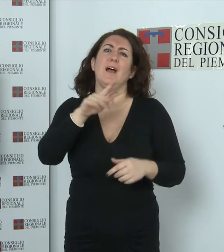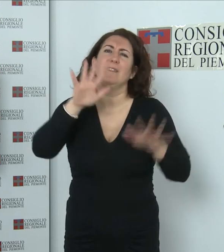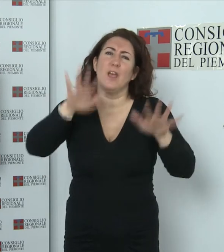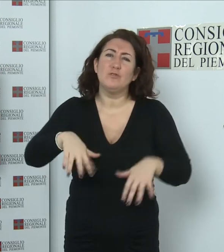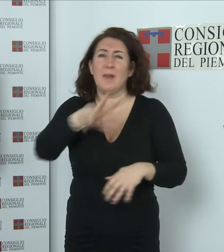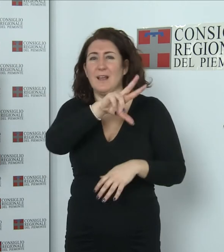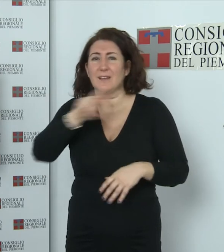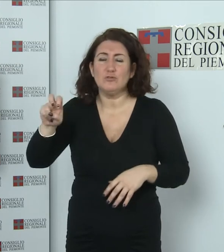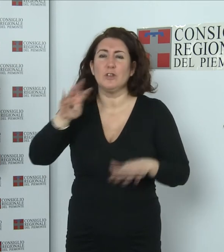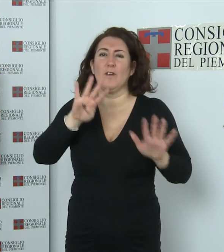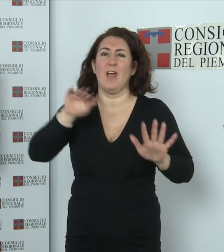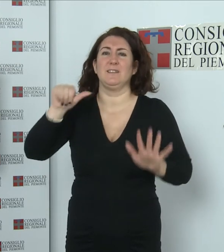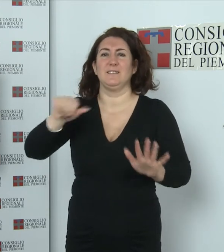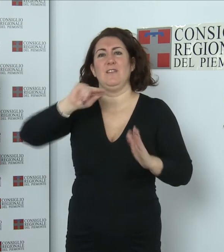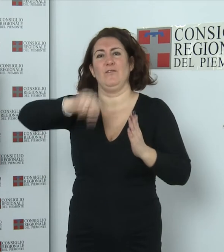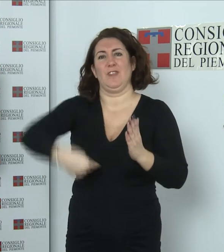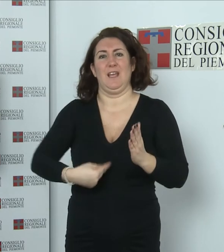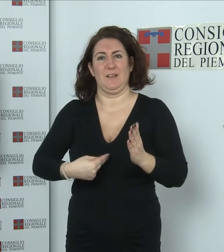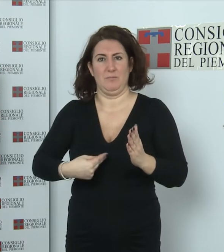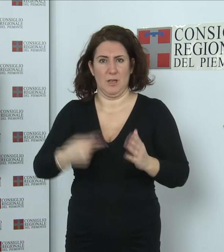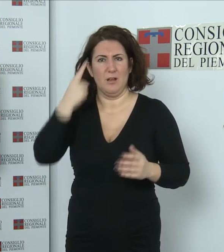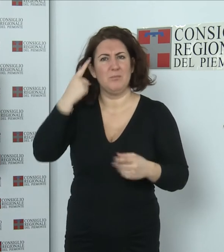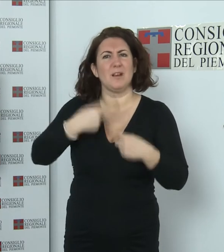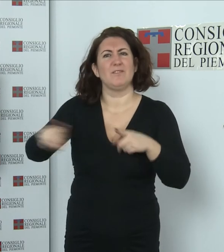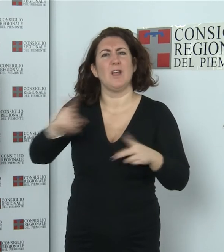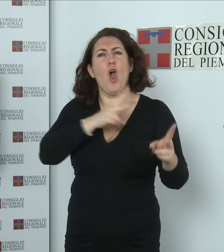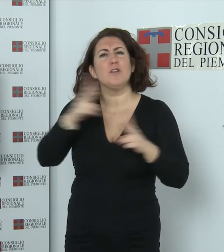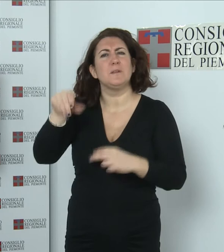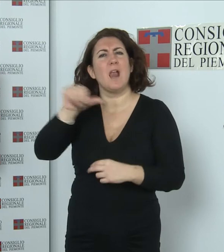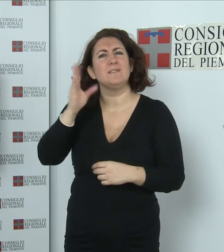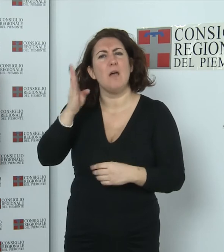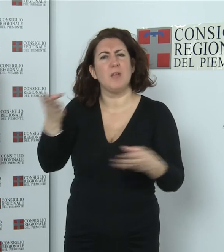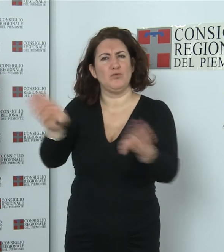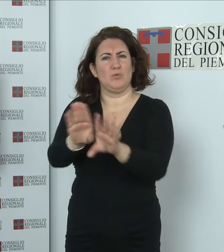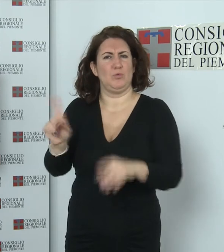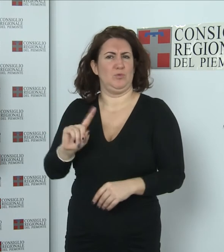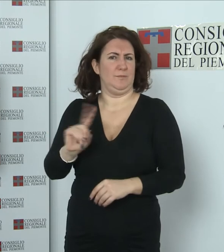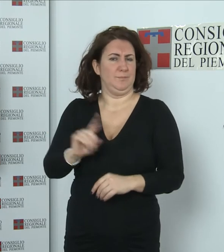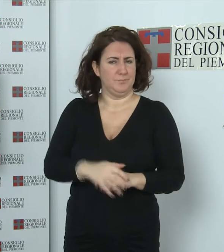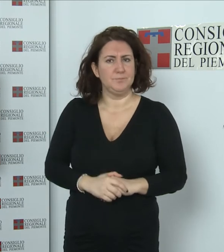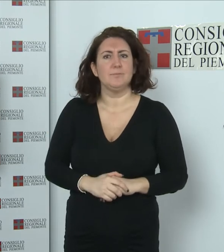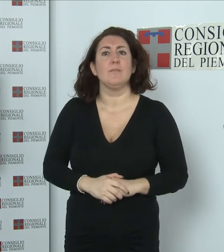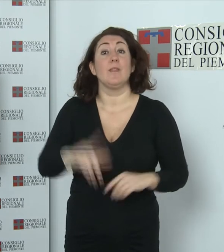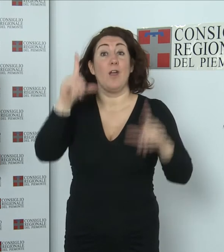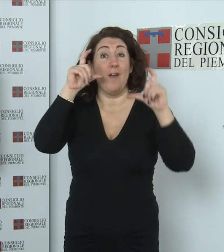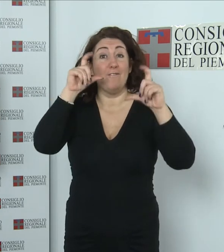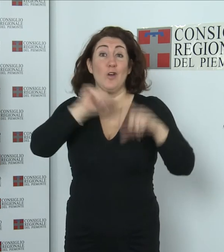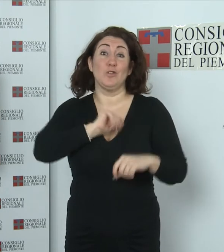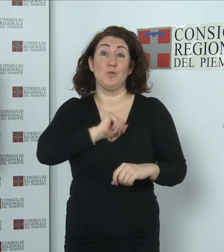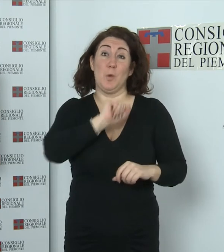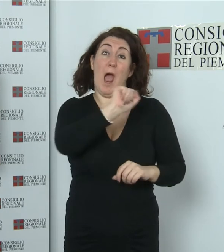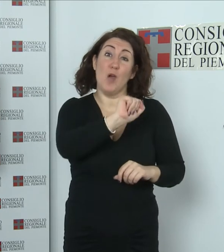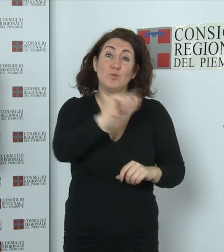firme di ossolani per evitare la chiusura del punto nascite dell'ospedale San Biagio. Fotografie da Auschwitz-Birkenau